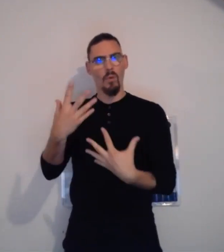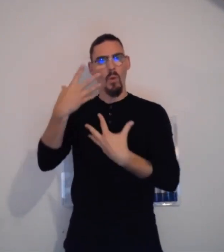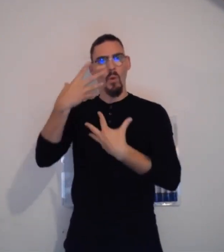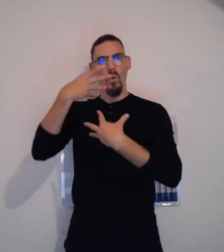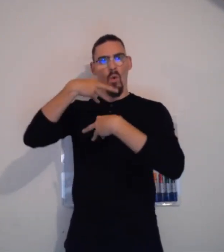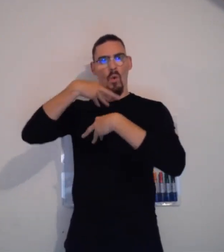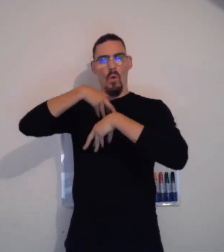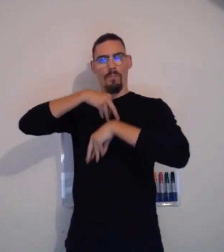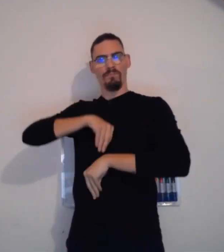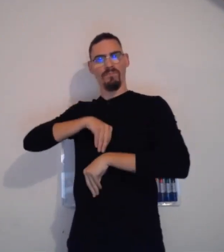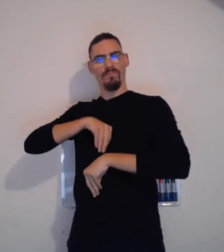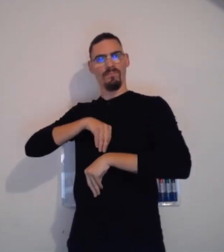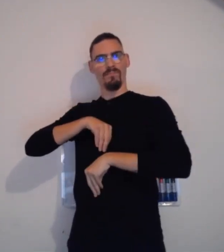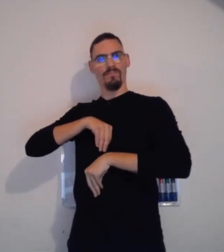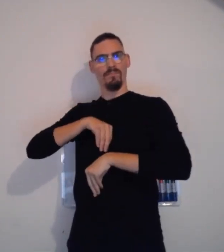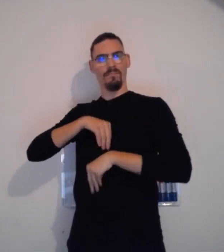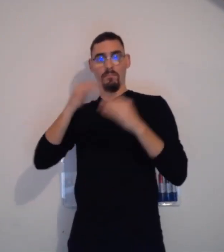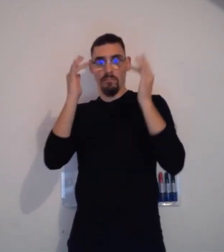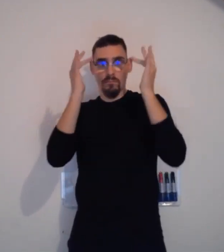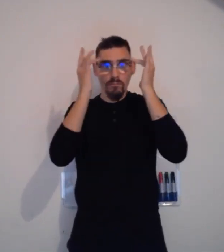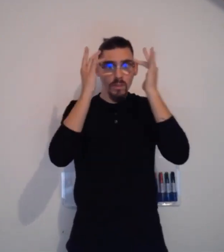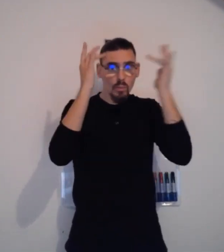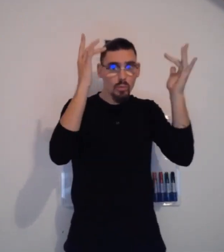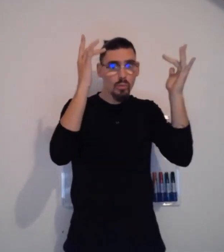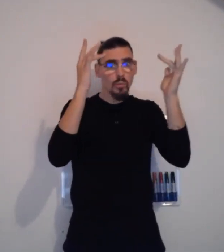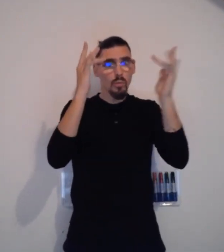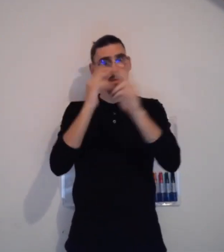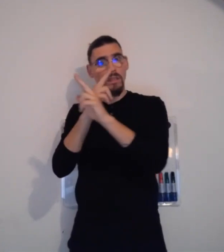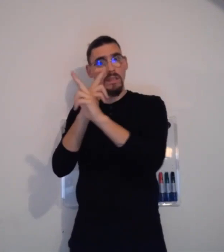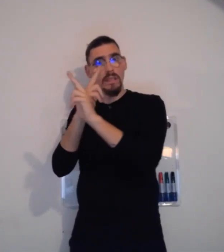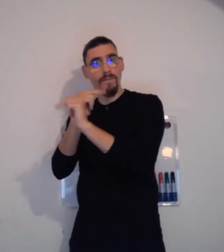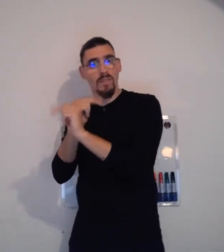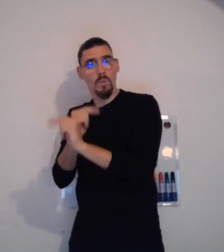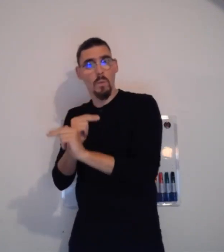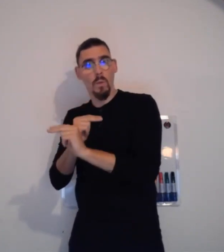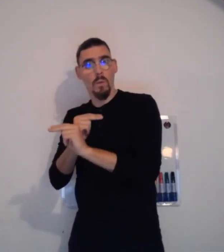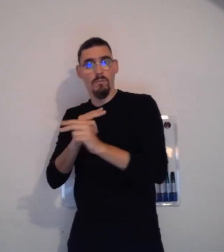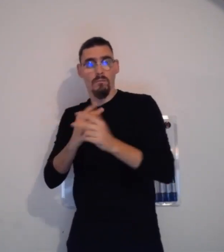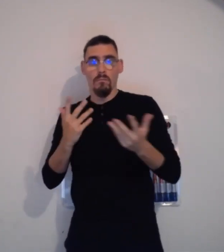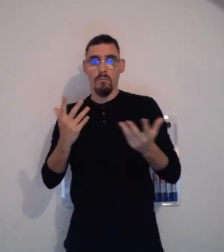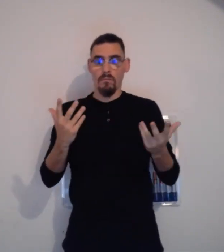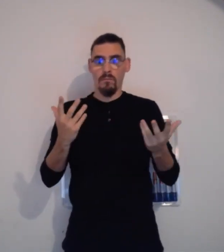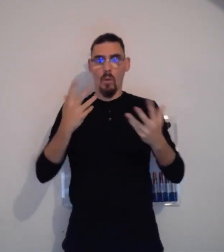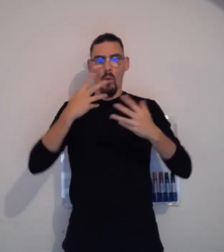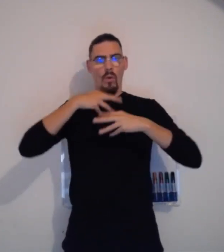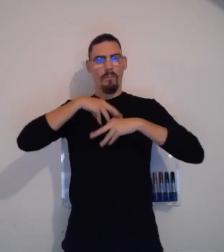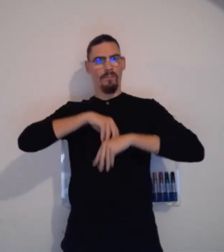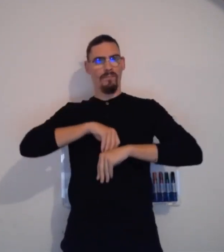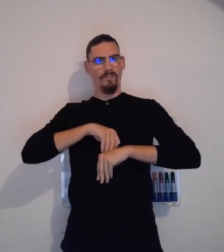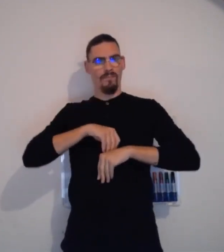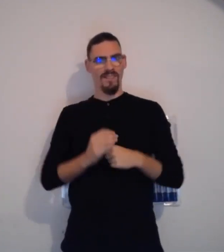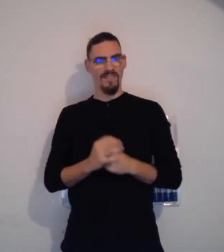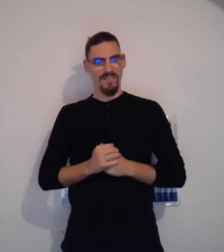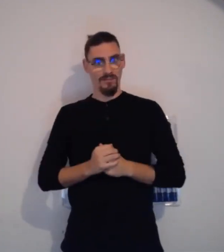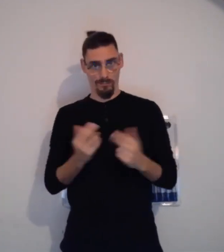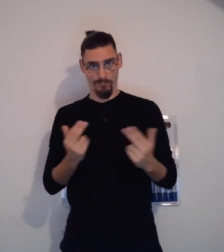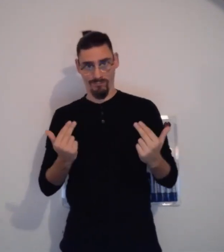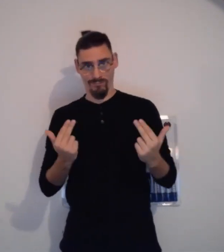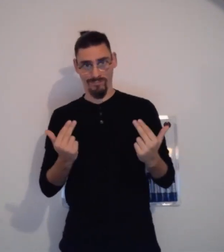Et bien, voilà. J'espère que cette petite base, déjà, vous a apporté un petit peu plus au niveau de la culture sourde ainsi que de sa